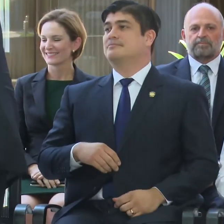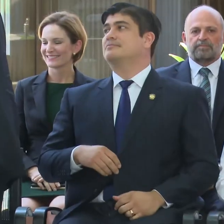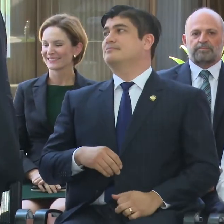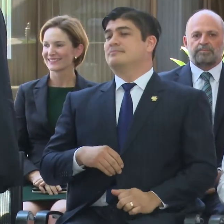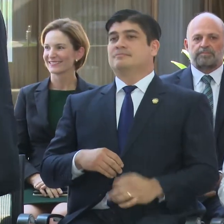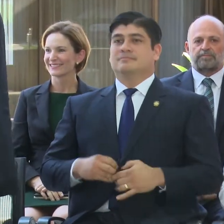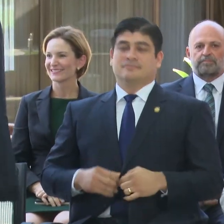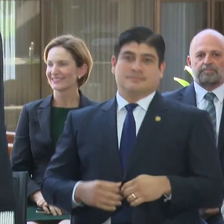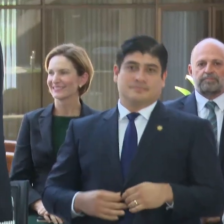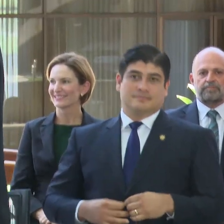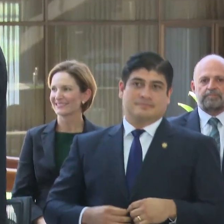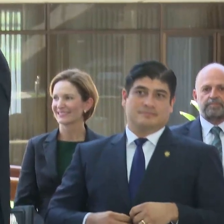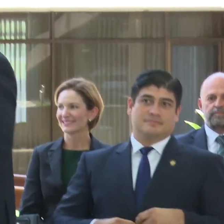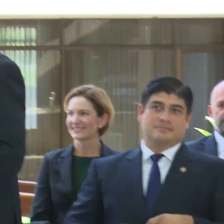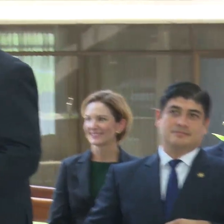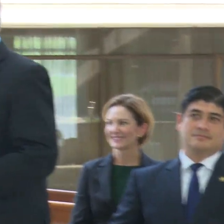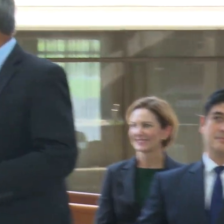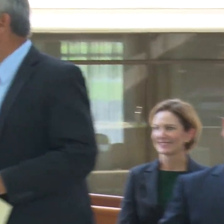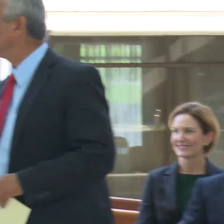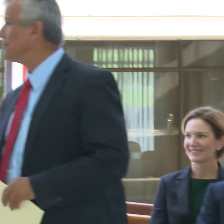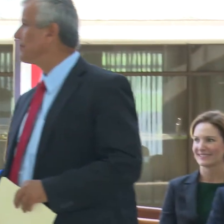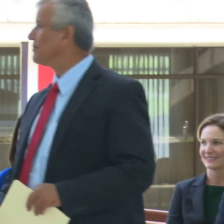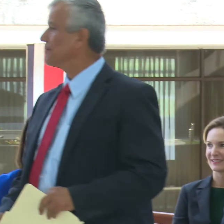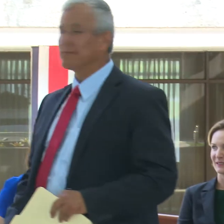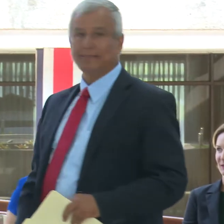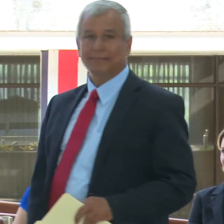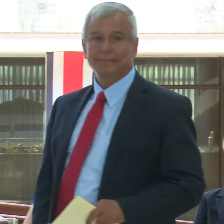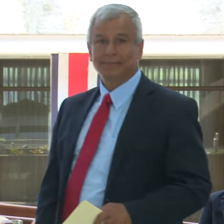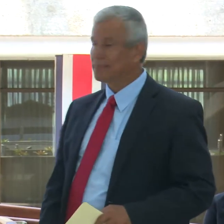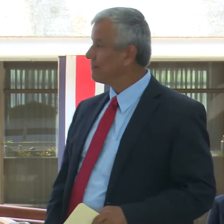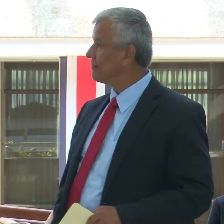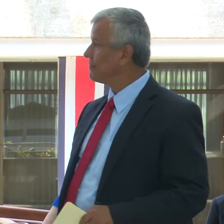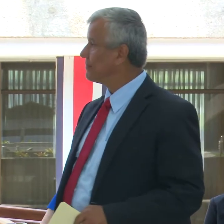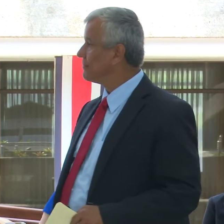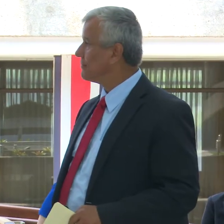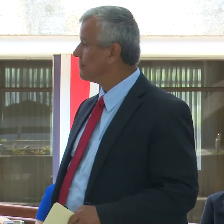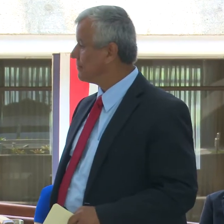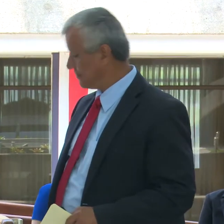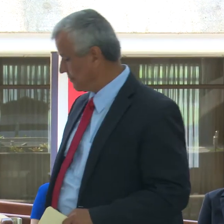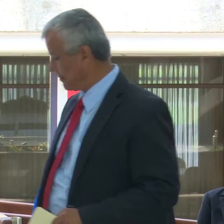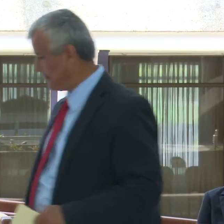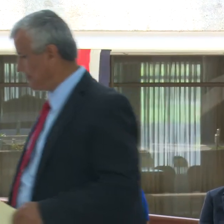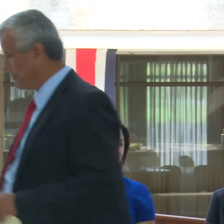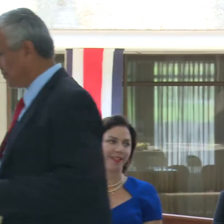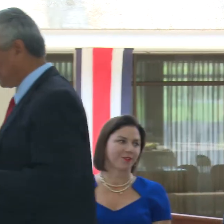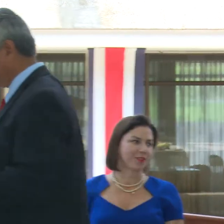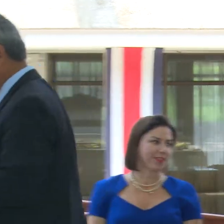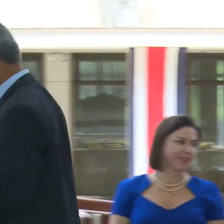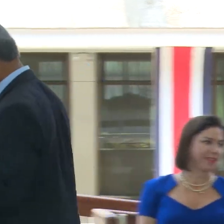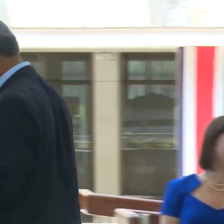Muchas gracias, señor presidente. Vamos ahora a escuchar el mensaje del nuevo ministro de la Presidencia, don Víctor Morales Mora.